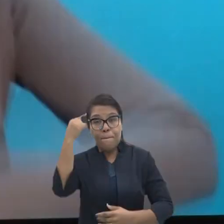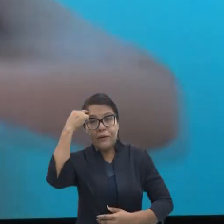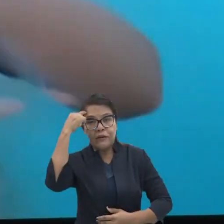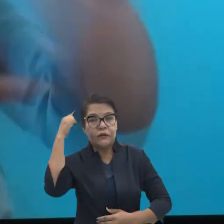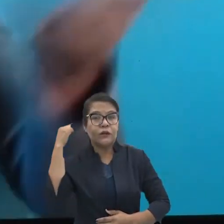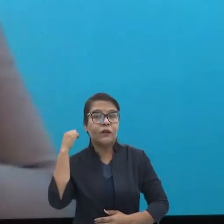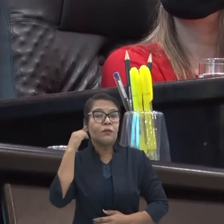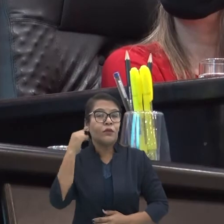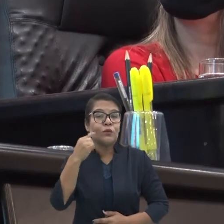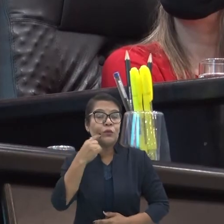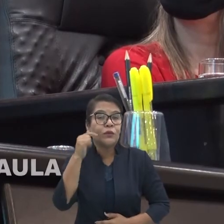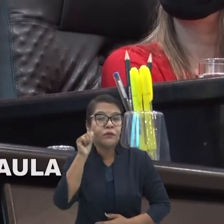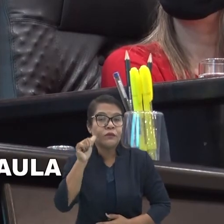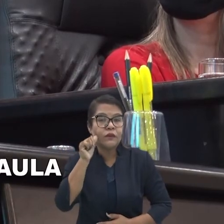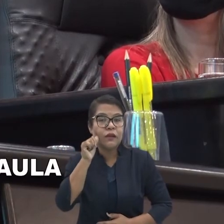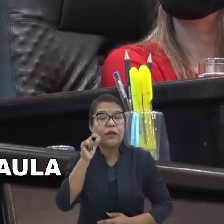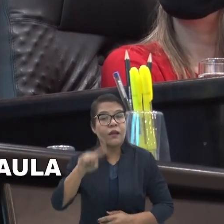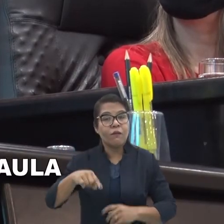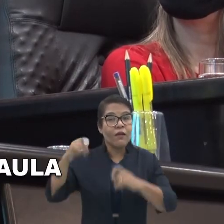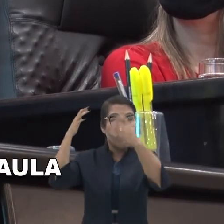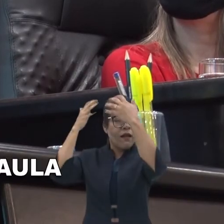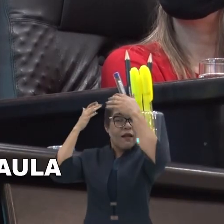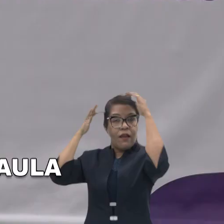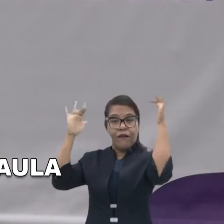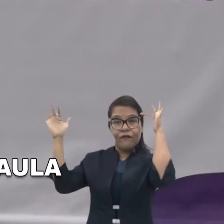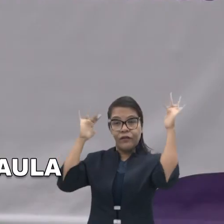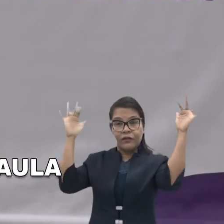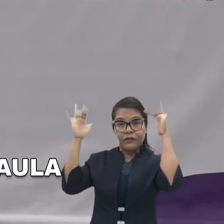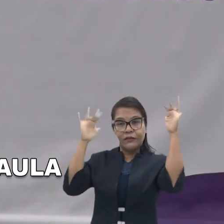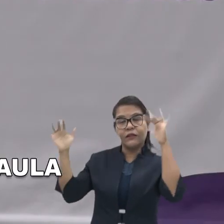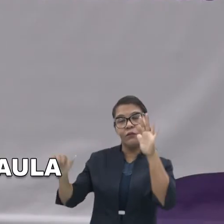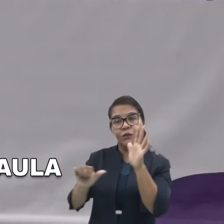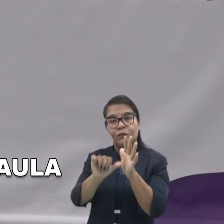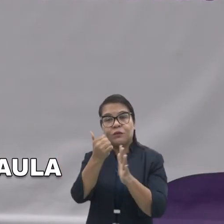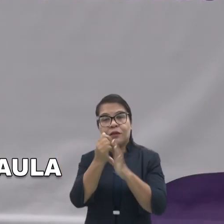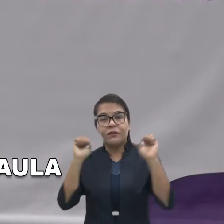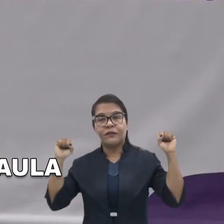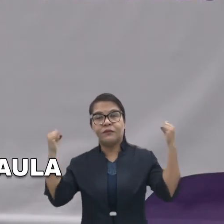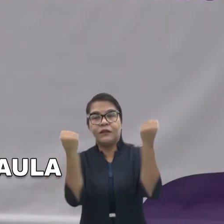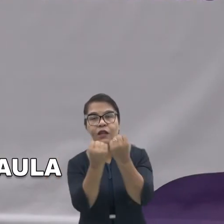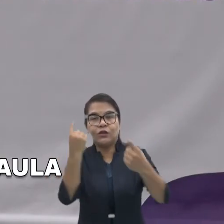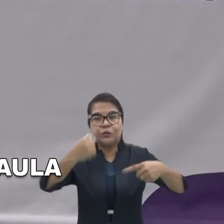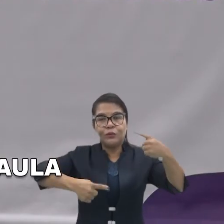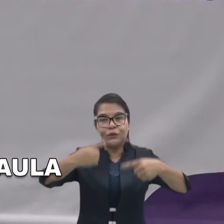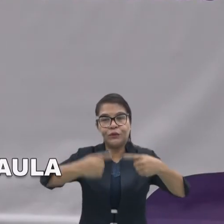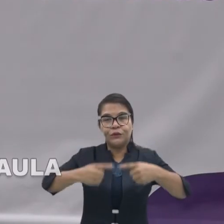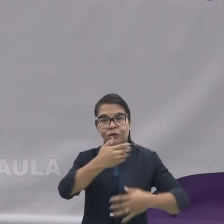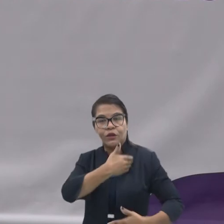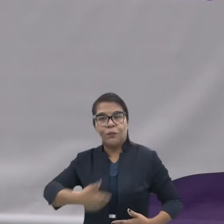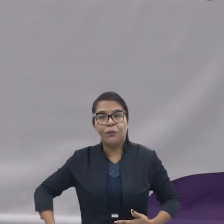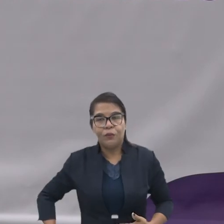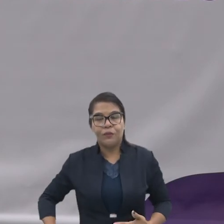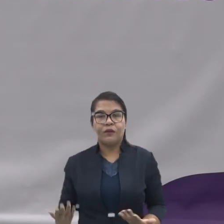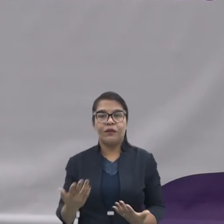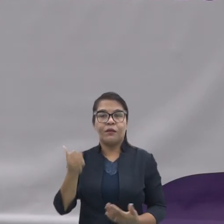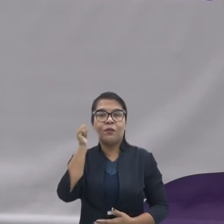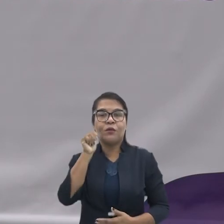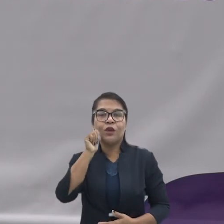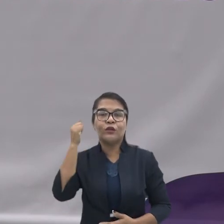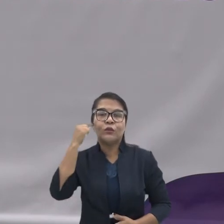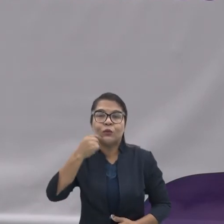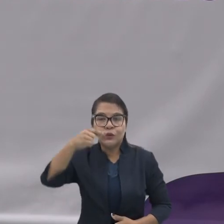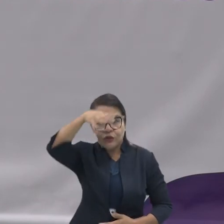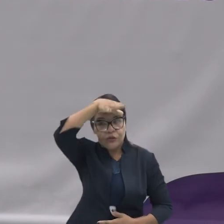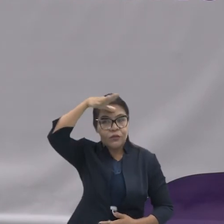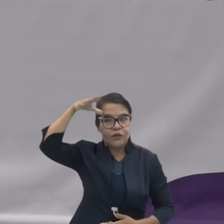surda. Essa é uma das reflexões trazidas pelo primeiro seminário de políticas públicas para a mulher surda